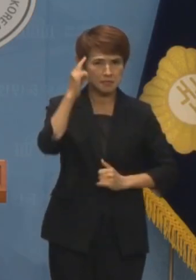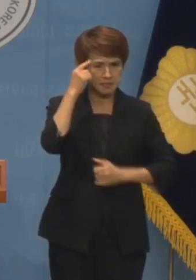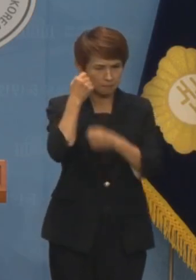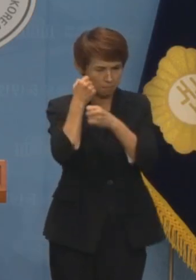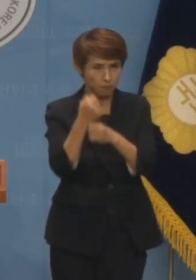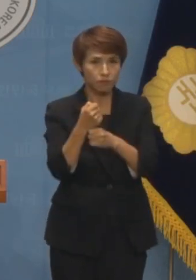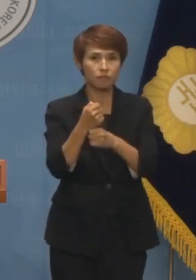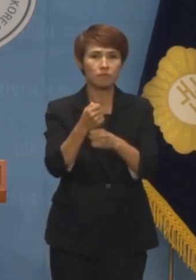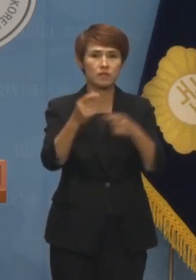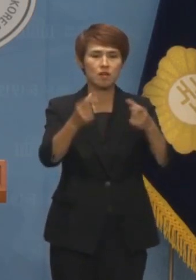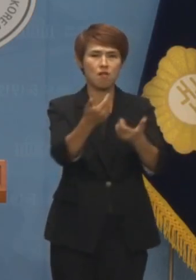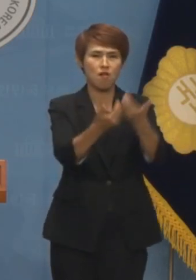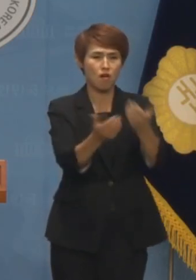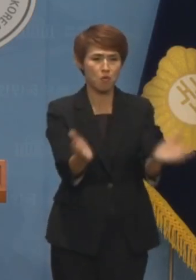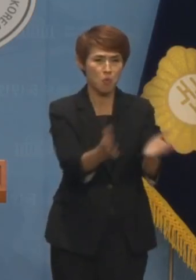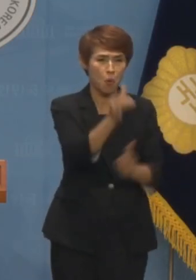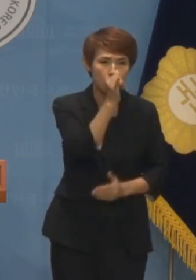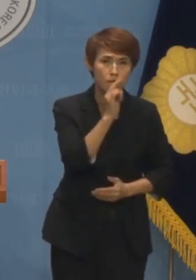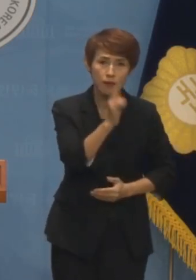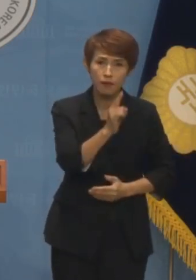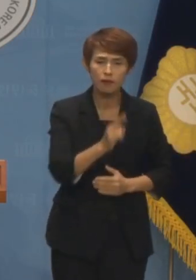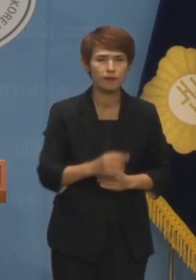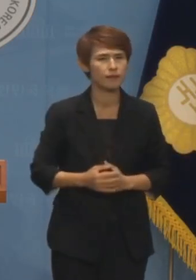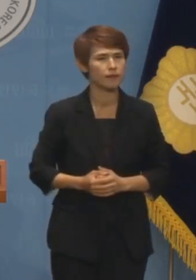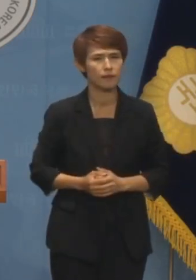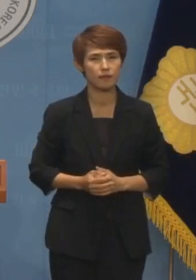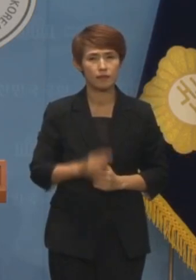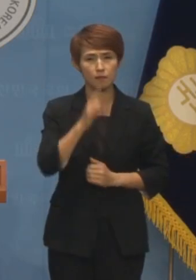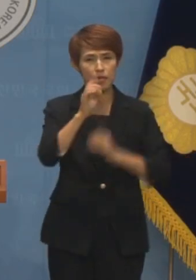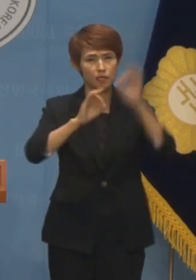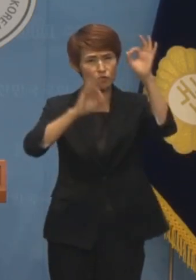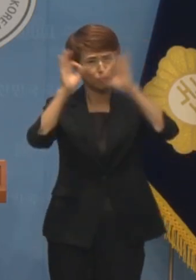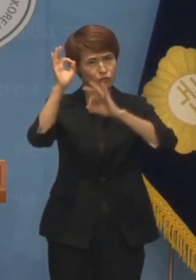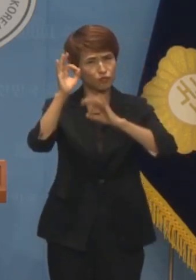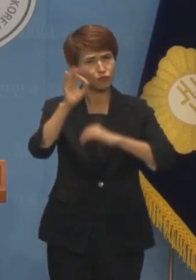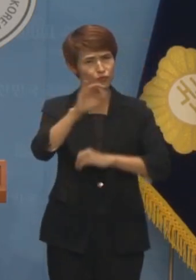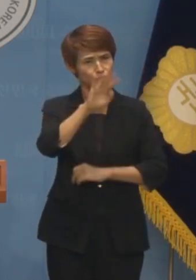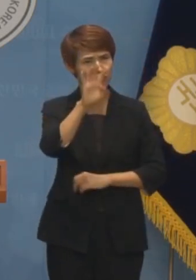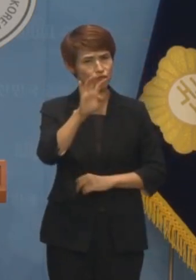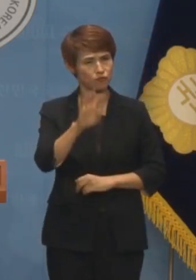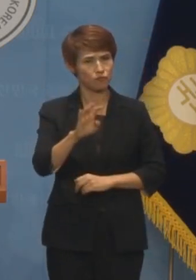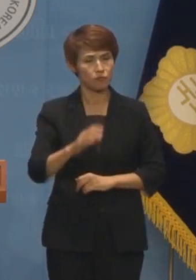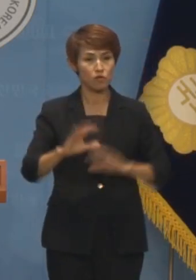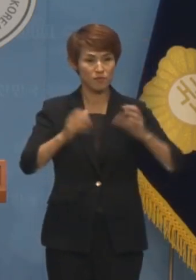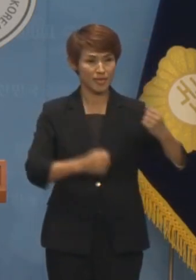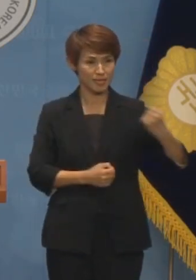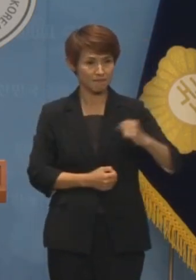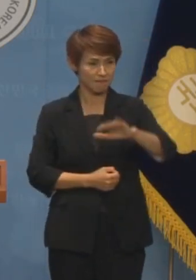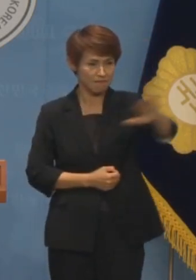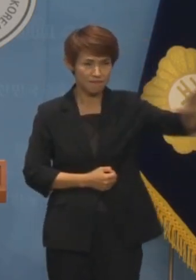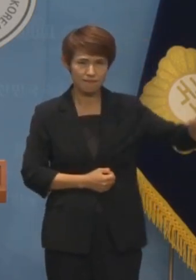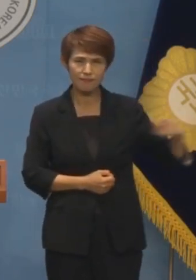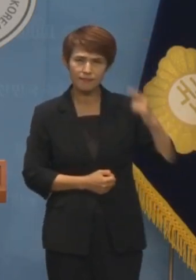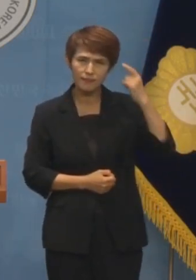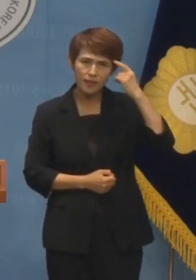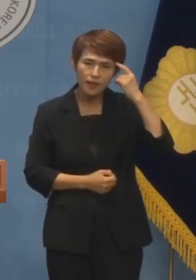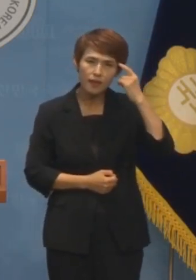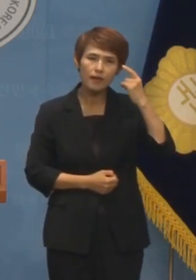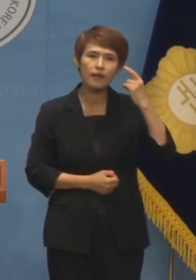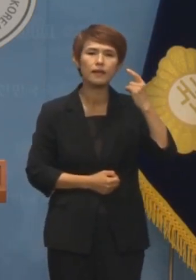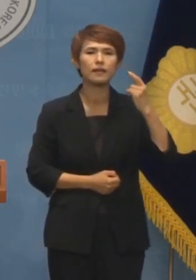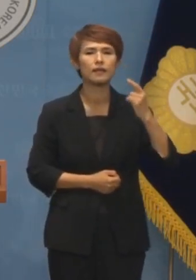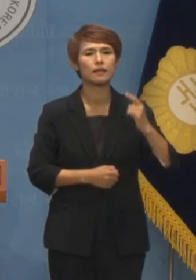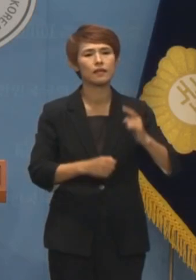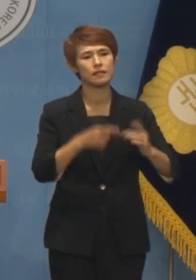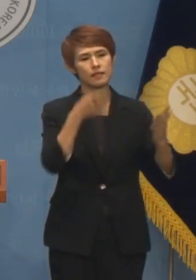갈라치기한 그 발언들은 단순한 말실수라기보다는 국민의힘 전체의 현 상황을 보여준